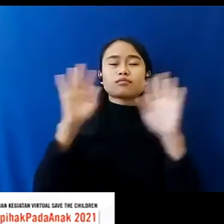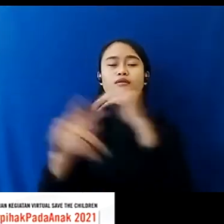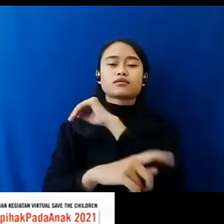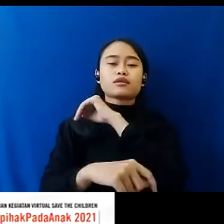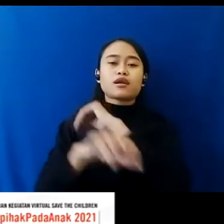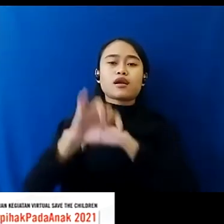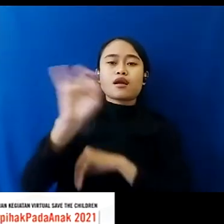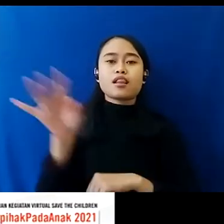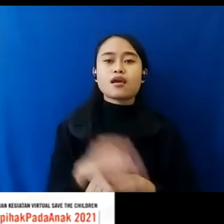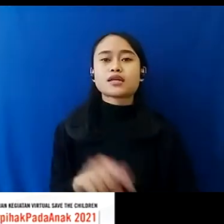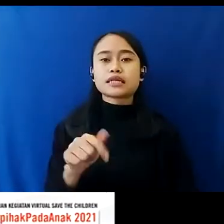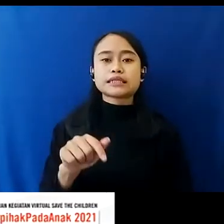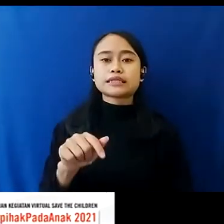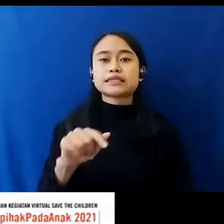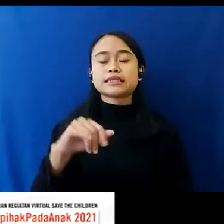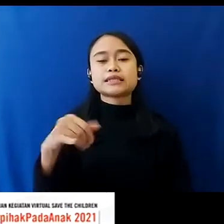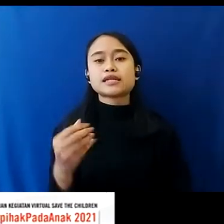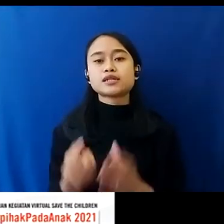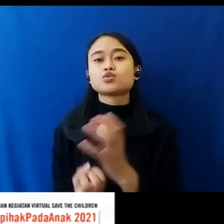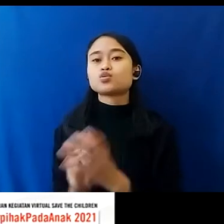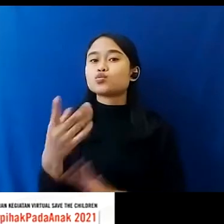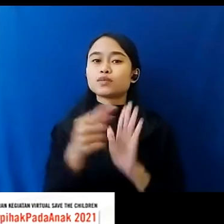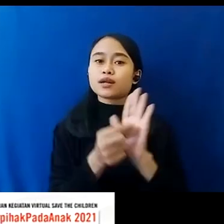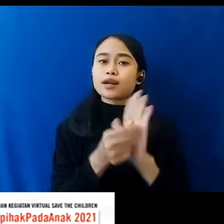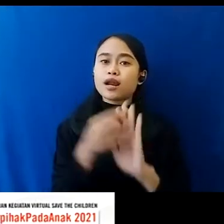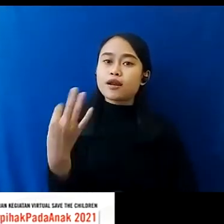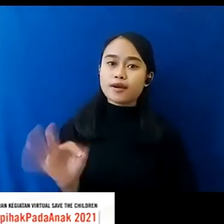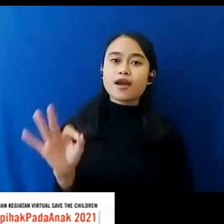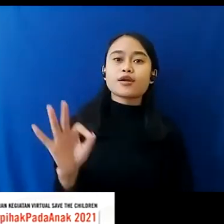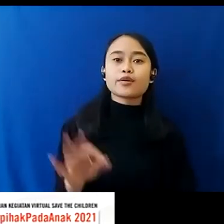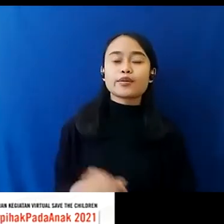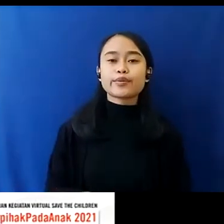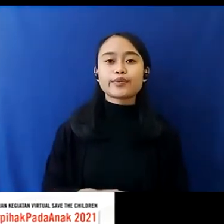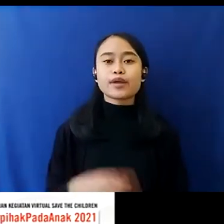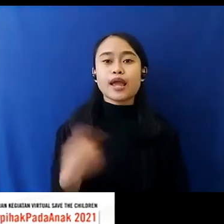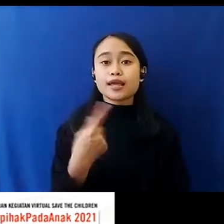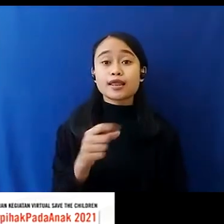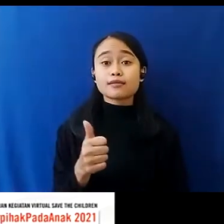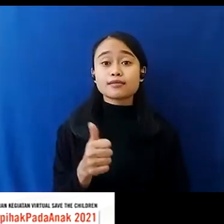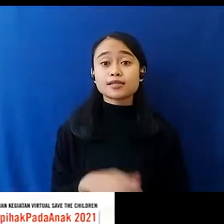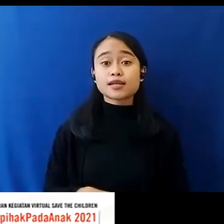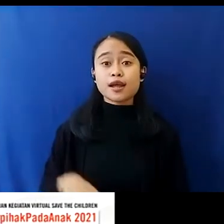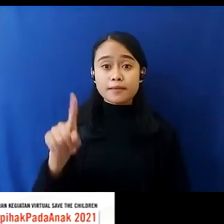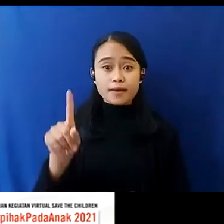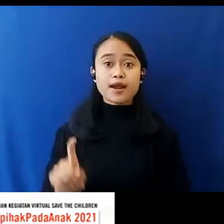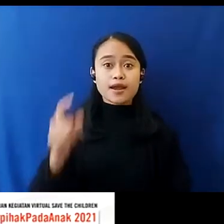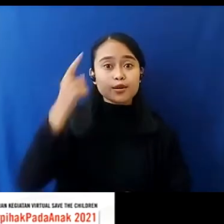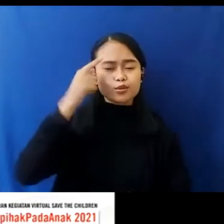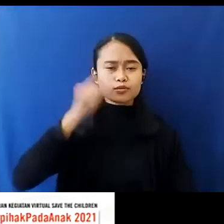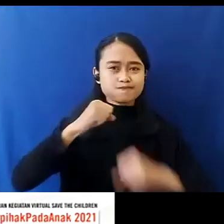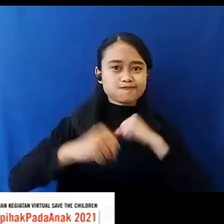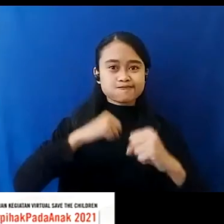Ini Juga Bisa Menjadi Sumber Pendanaan Baru Yang Kita Bisa Gunakan Untuk Mengejar Berbagai